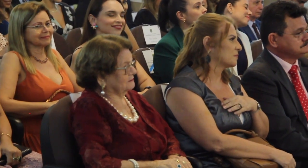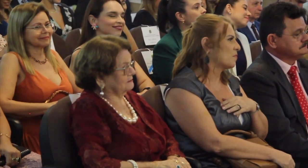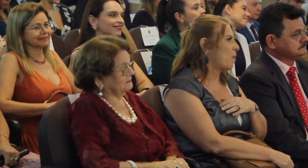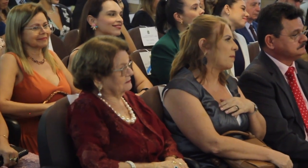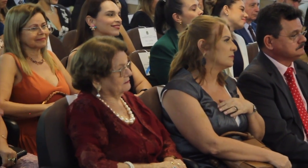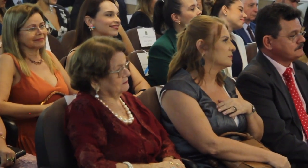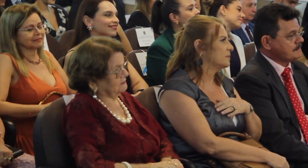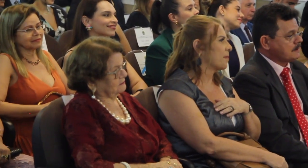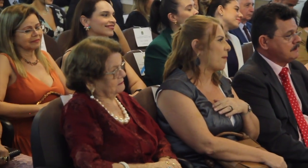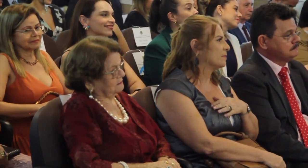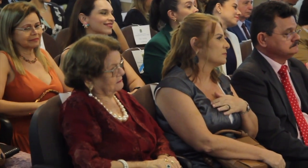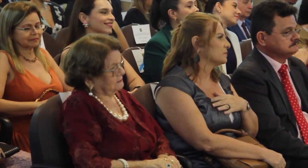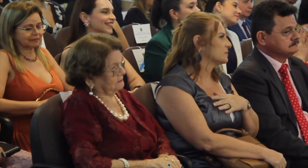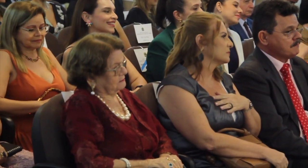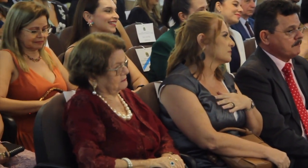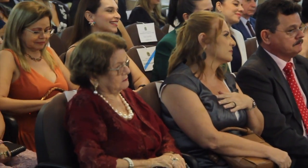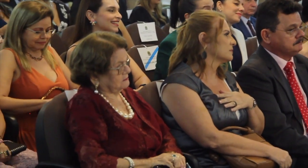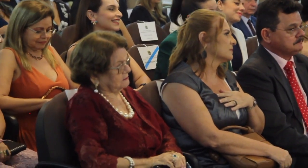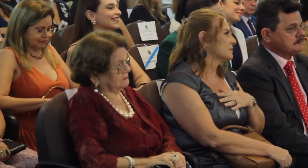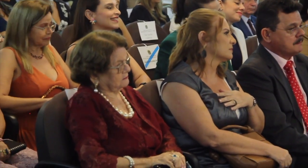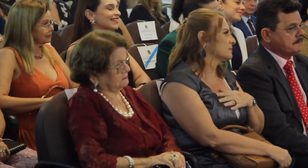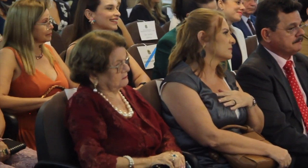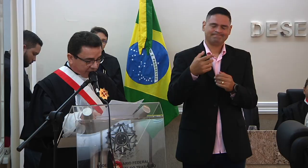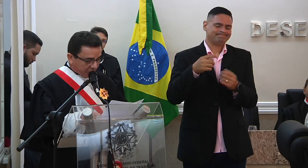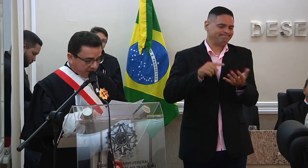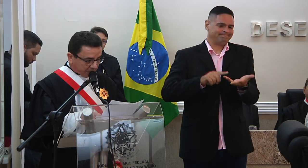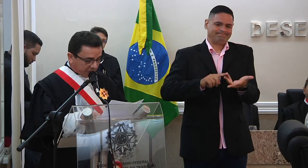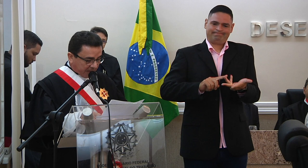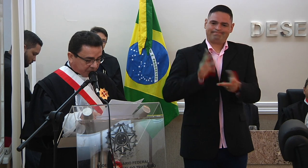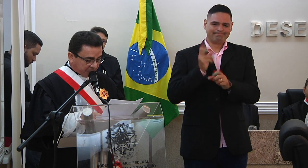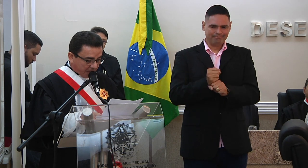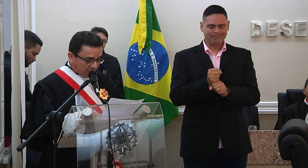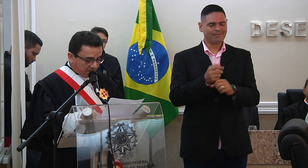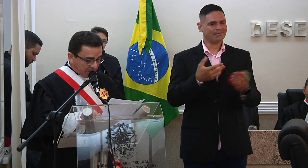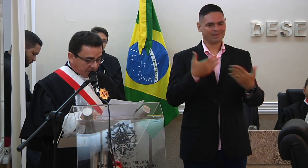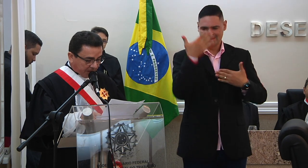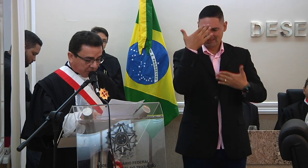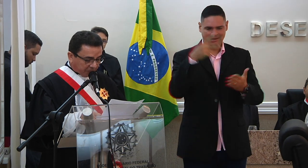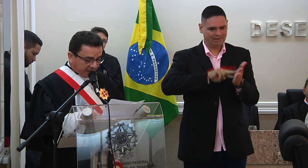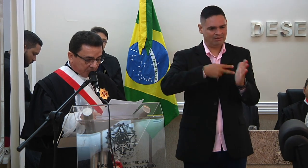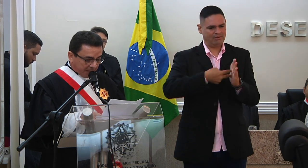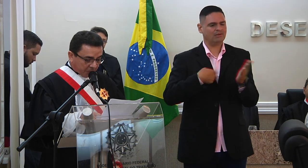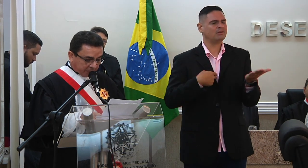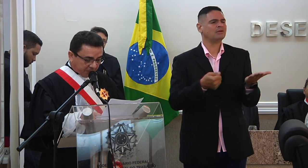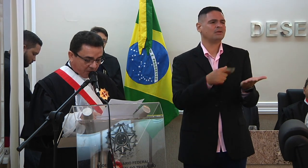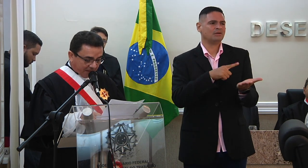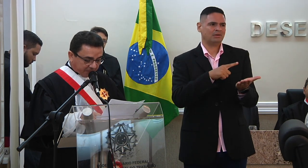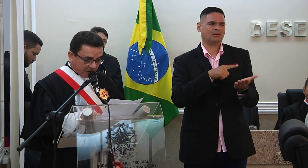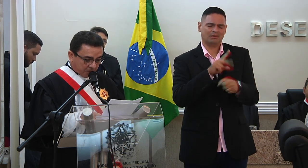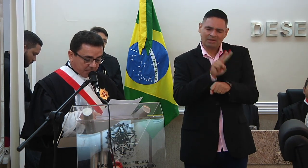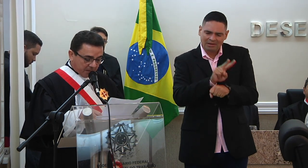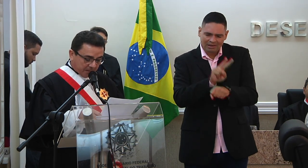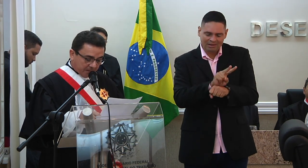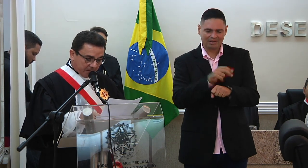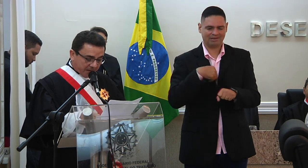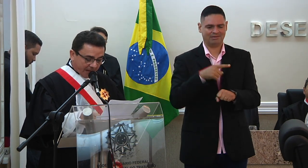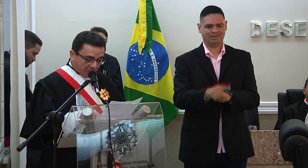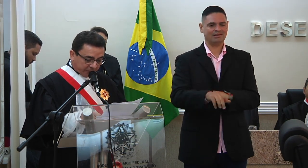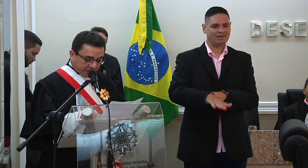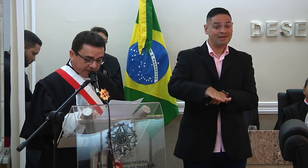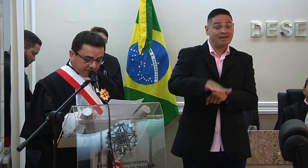me faltam palavras para expressar o sentimento de gratidão pelo zelo na nossa formação